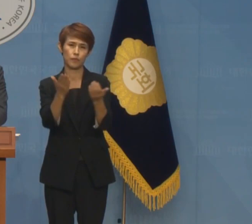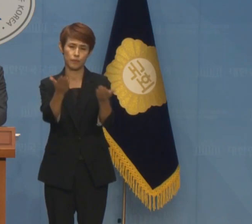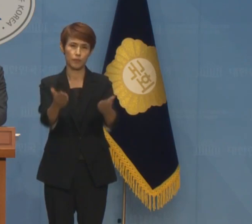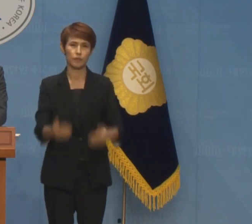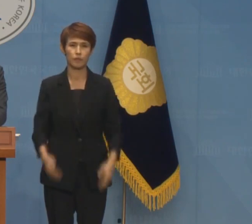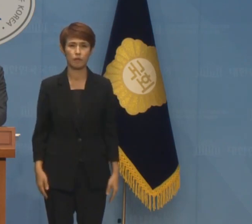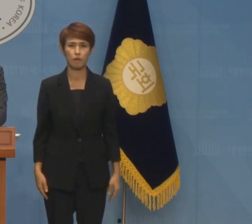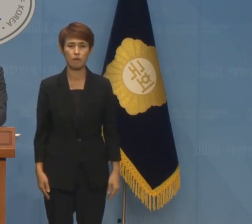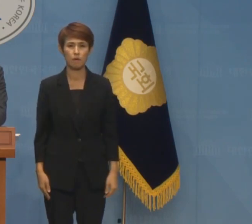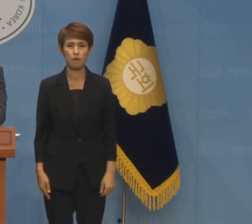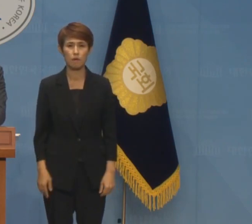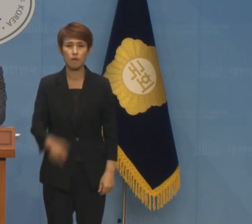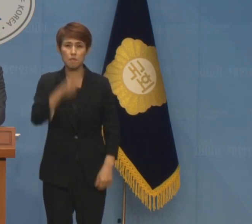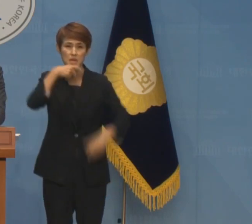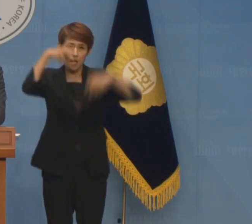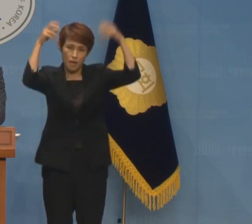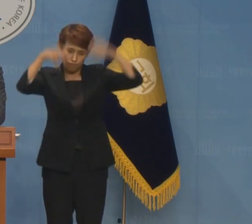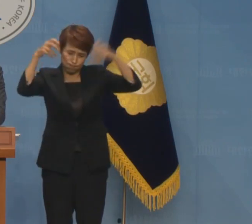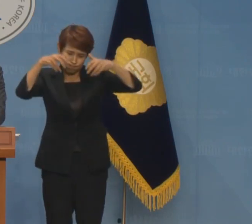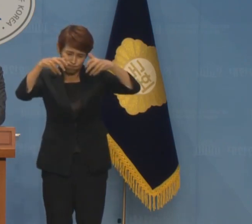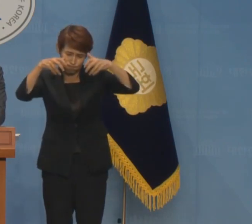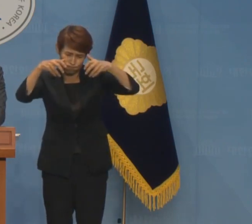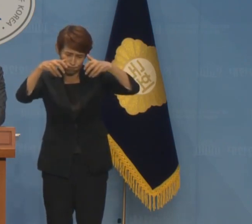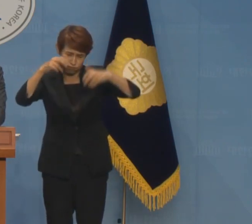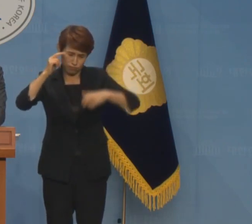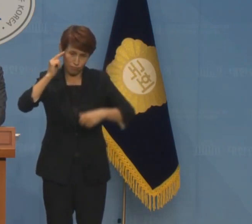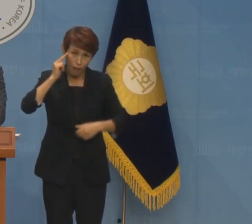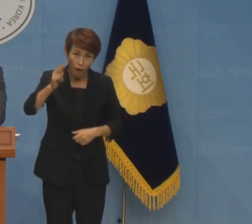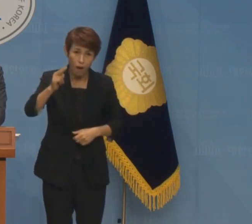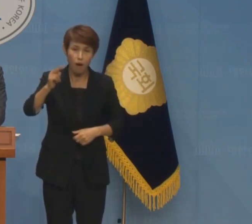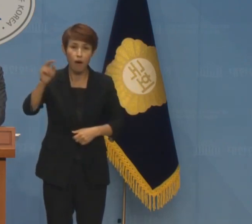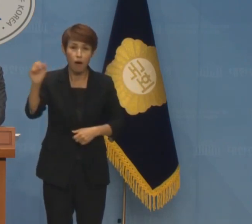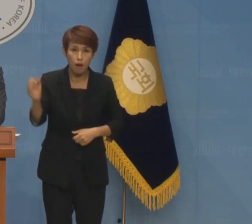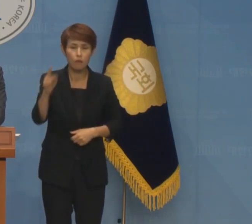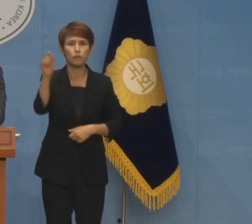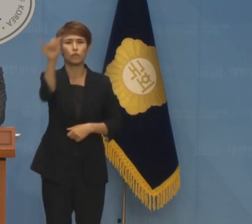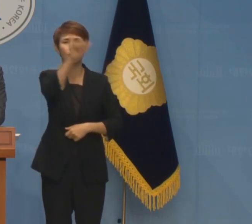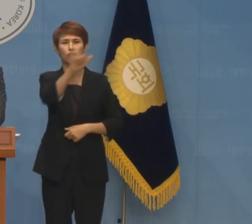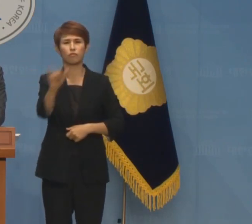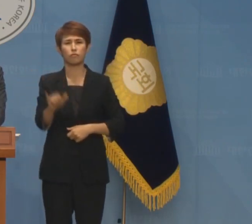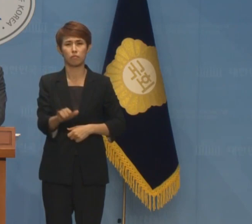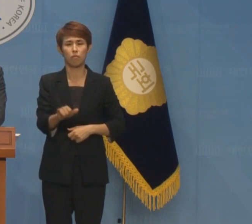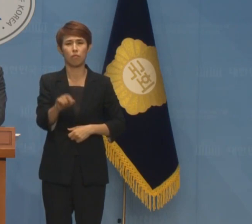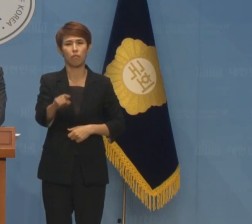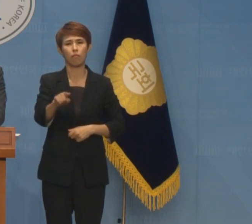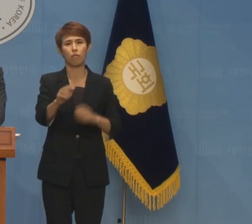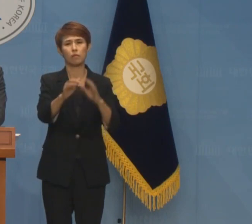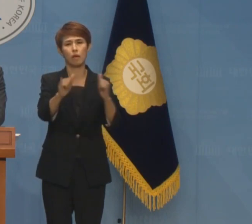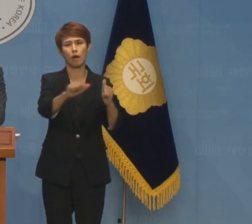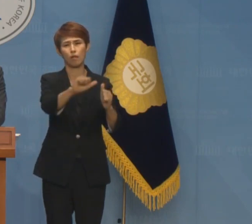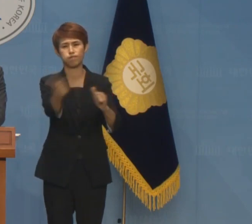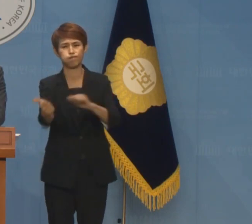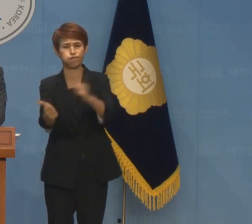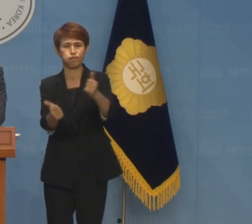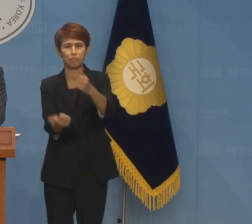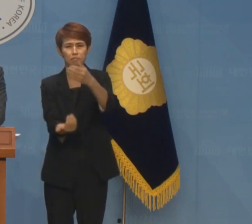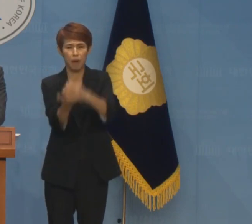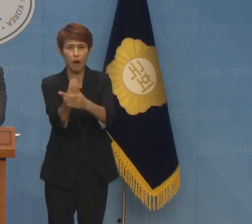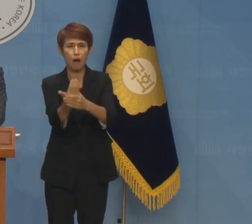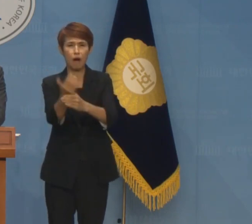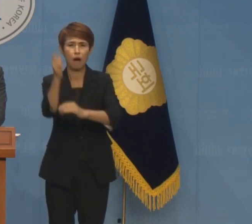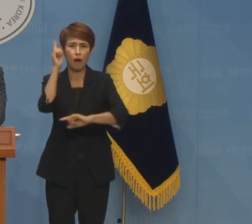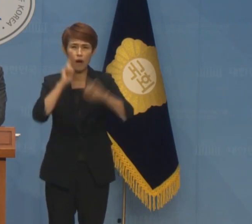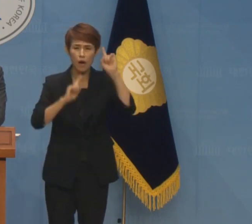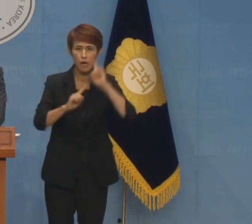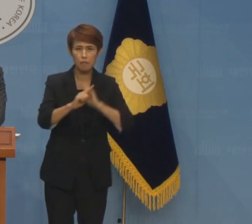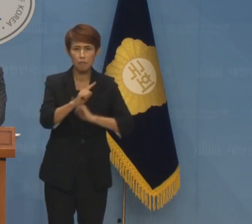위례 없는 기록적 폭우로 인해 전국 각지에서 안타까운 인명피해 사고가 발생하고 막대한